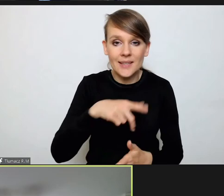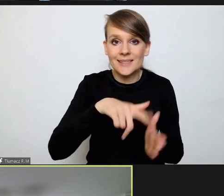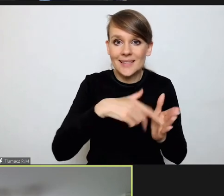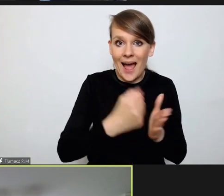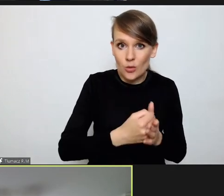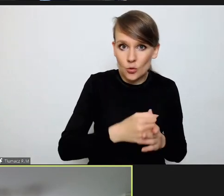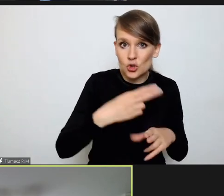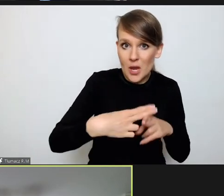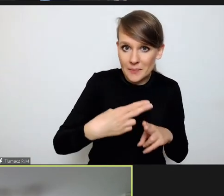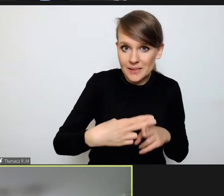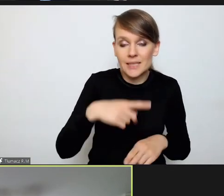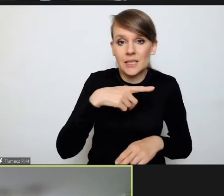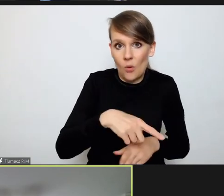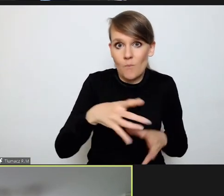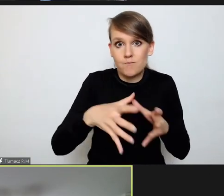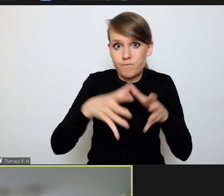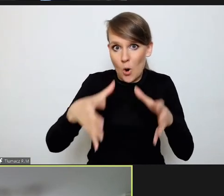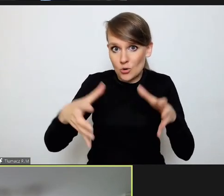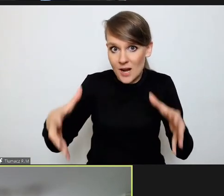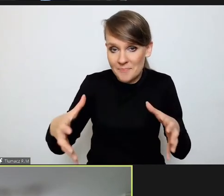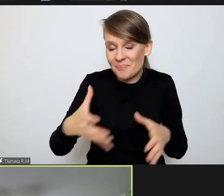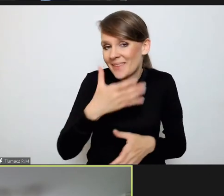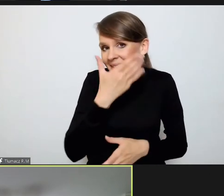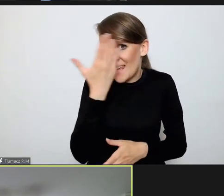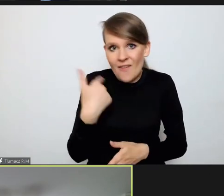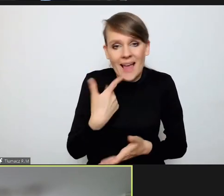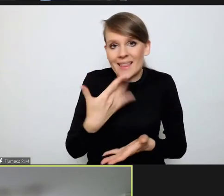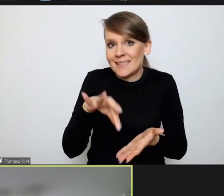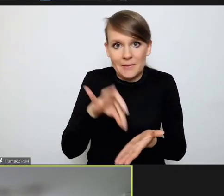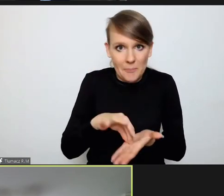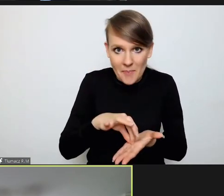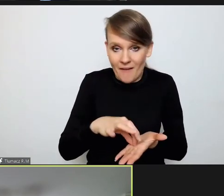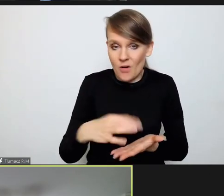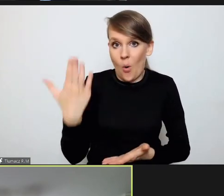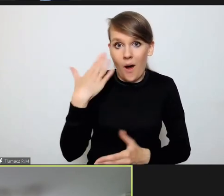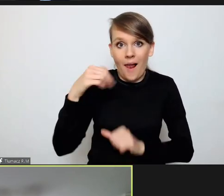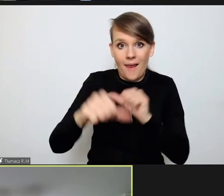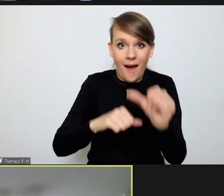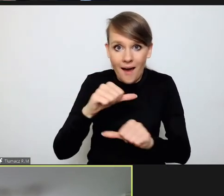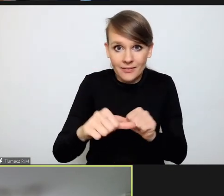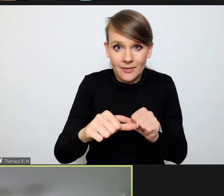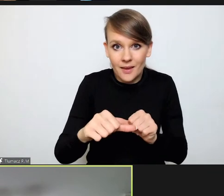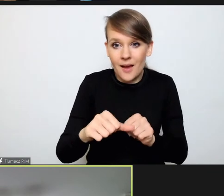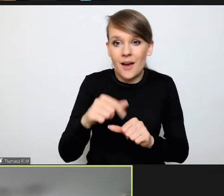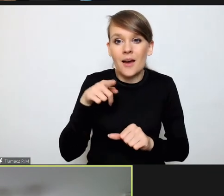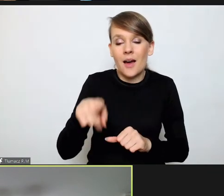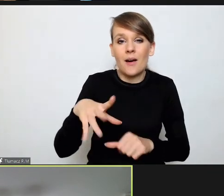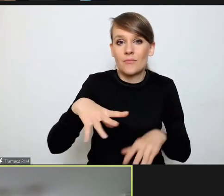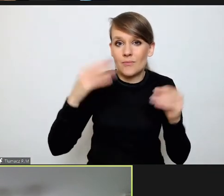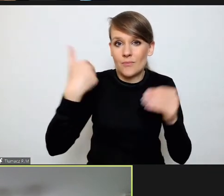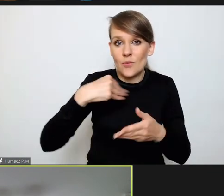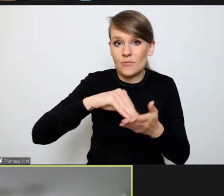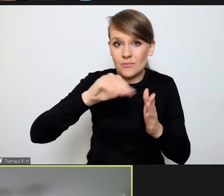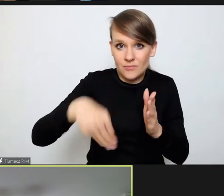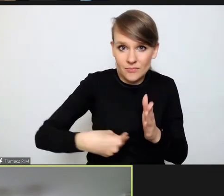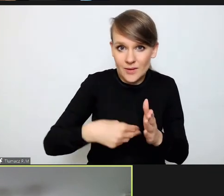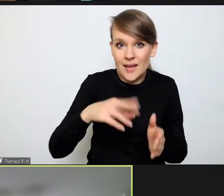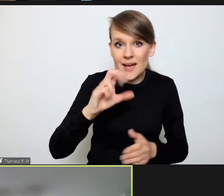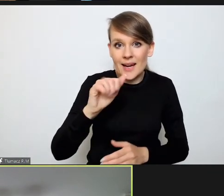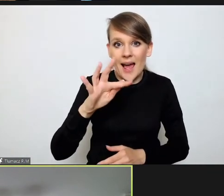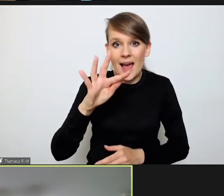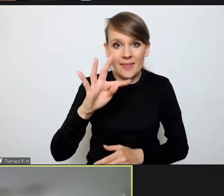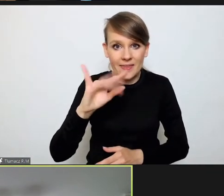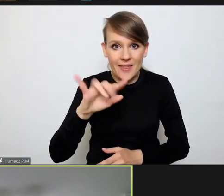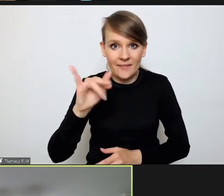poszerzała się? Nie wiem, nie jestem pewien, czy w ostatnich latach, czy od momentu de facto podpisywania ratyfikacji tego statutu